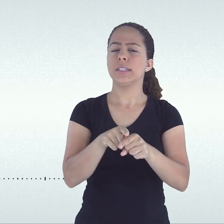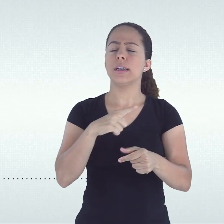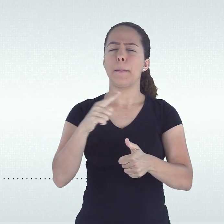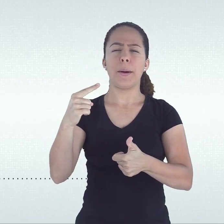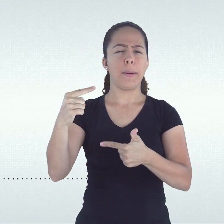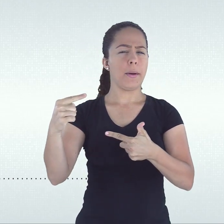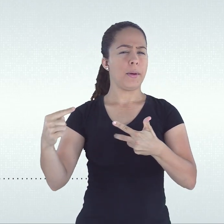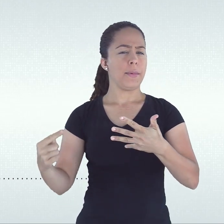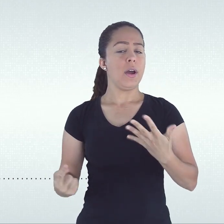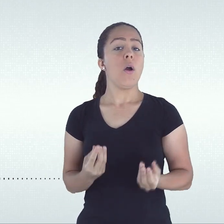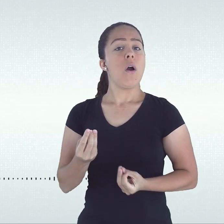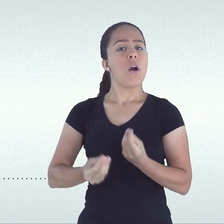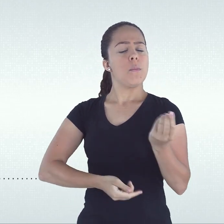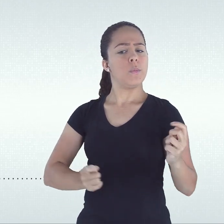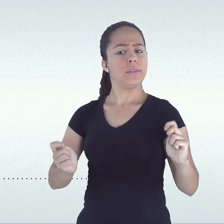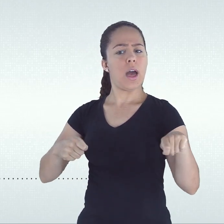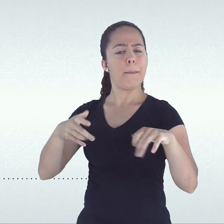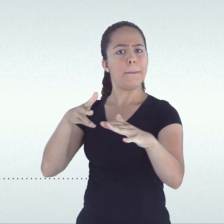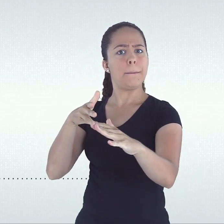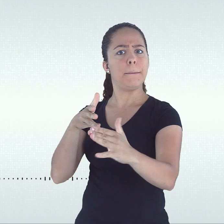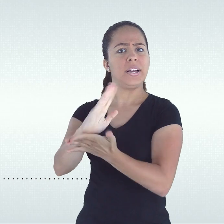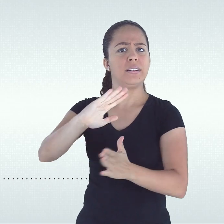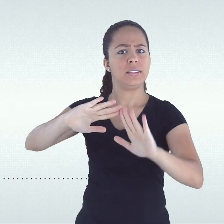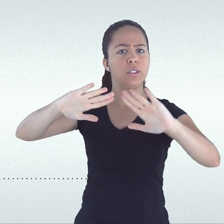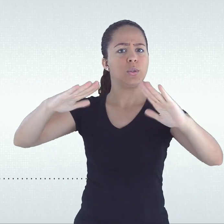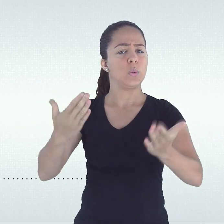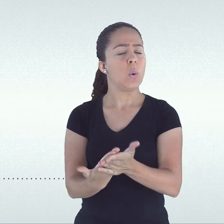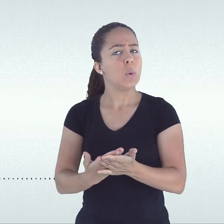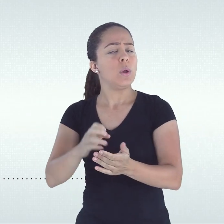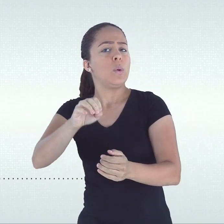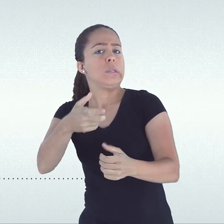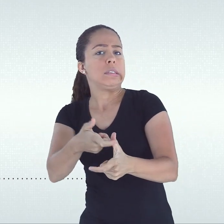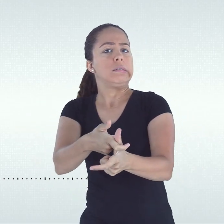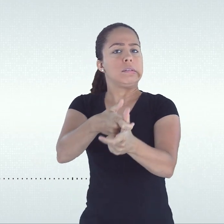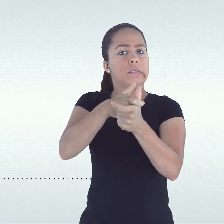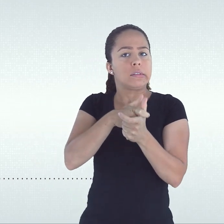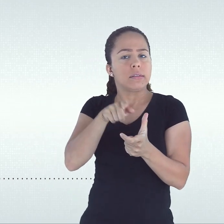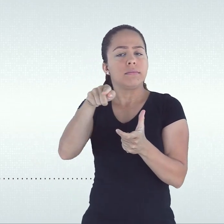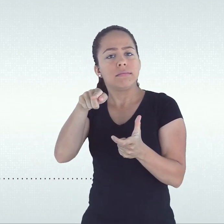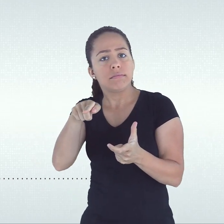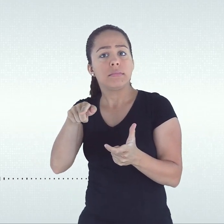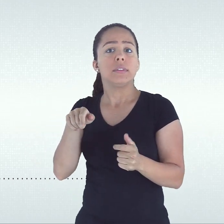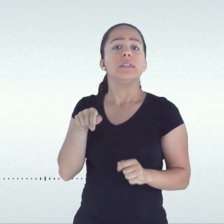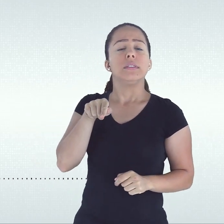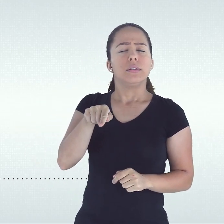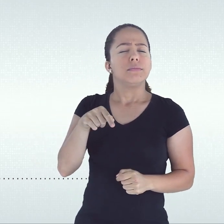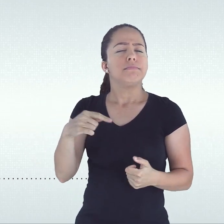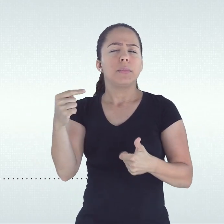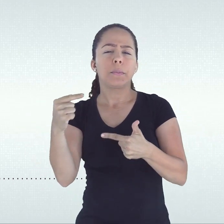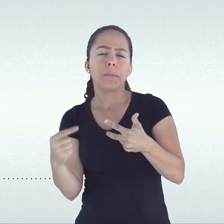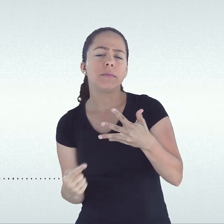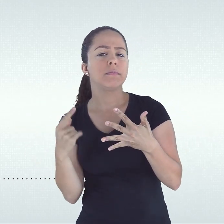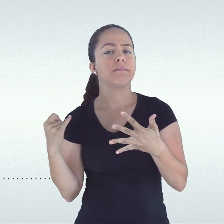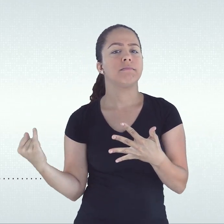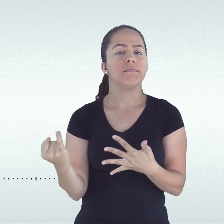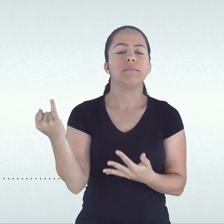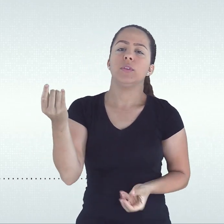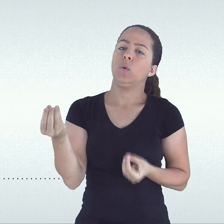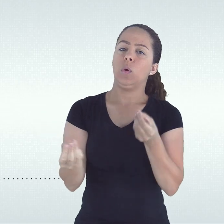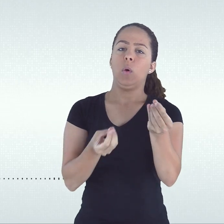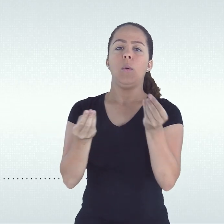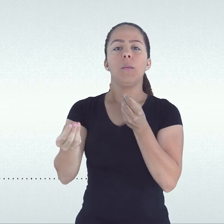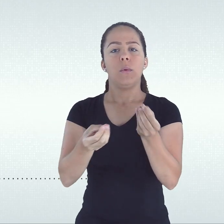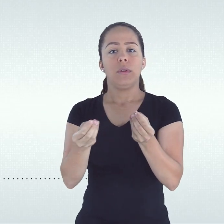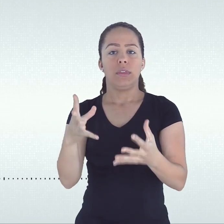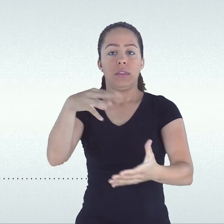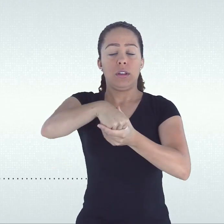possibilidades de progressão escolar, regular ou parcial, são elementos notoriamente importantes da